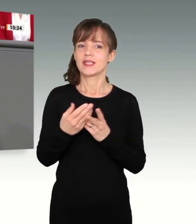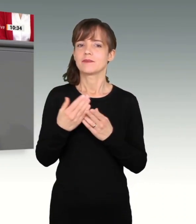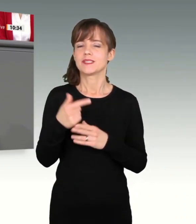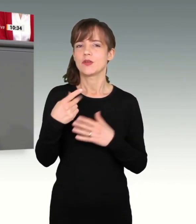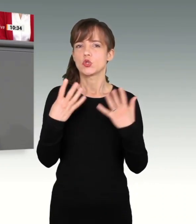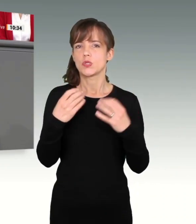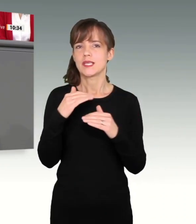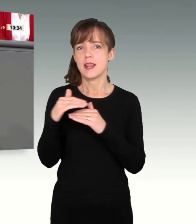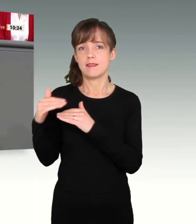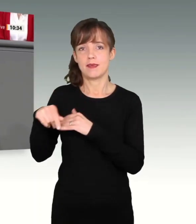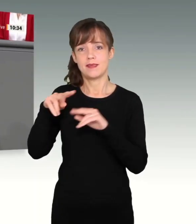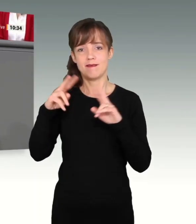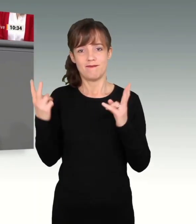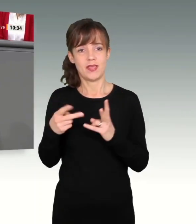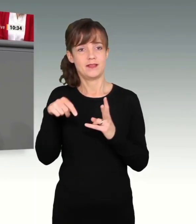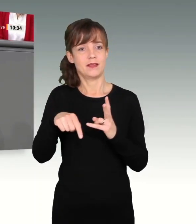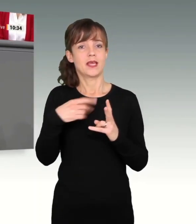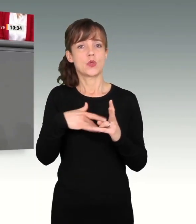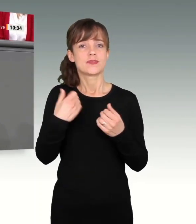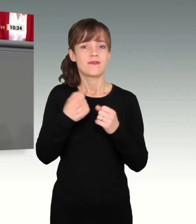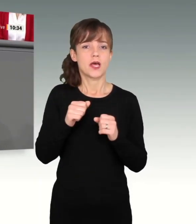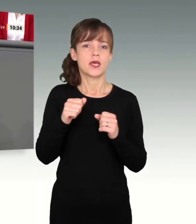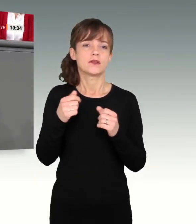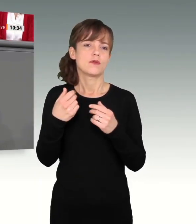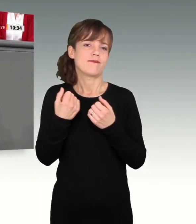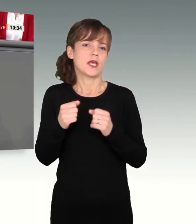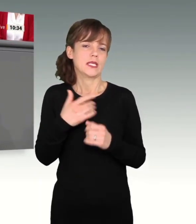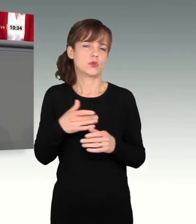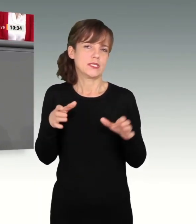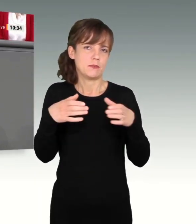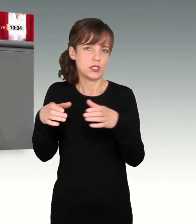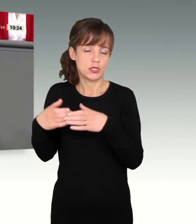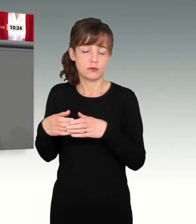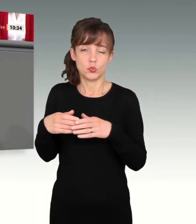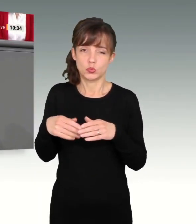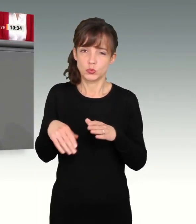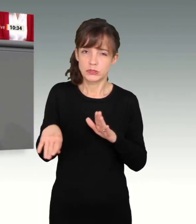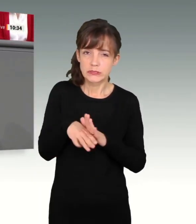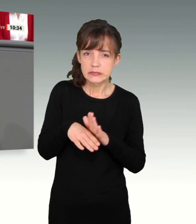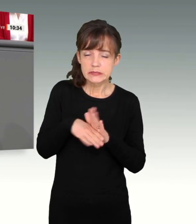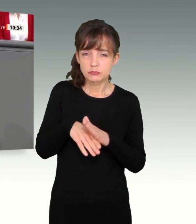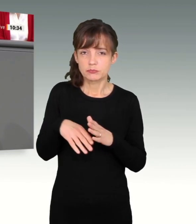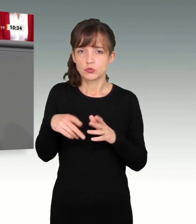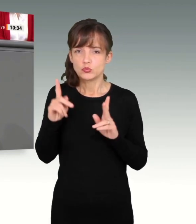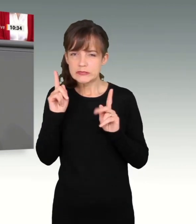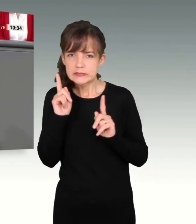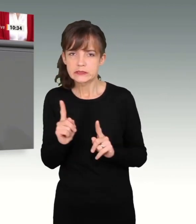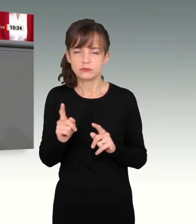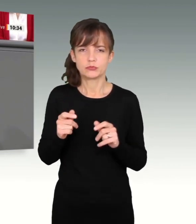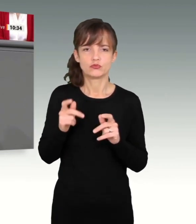Freiheit von Religionsgemeinschaften hohen oder sehr hohen Restriktionen ausgesetzt ist, dass es in 70 Ländern